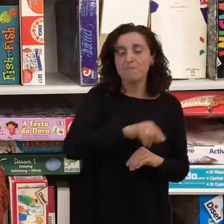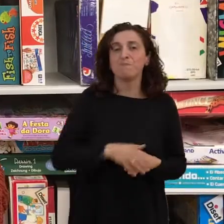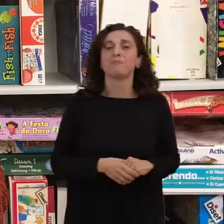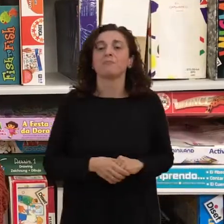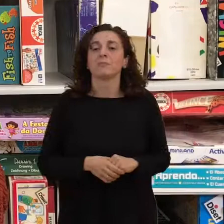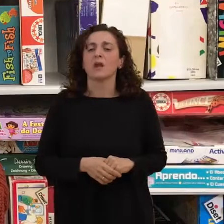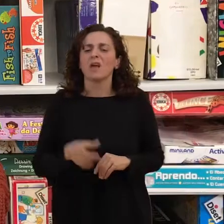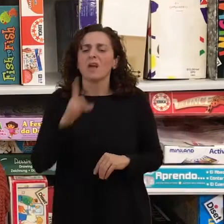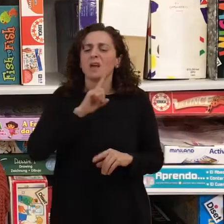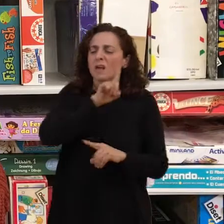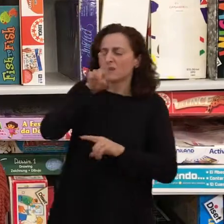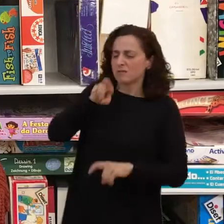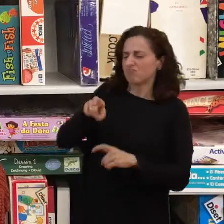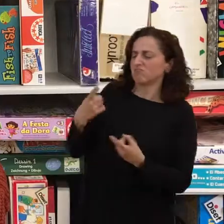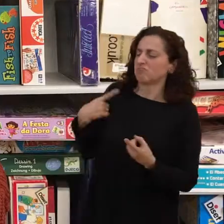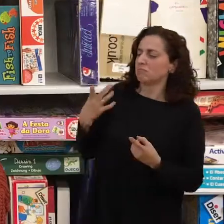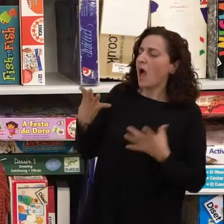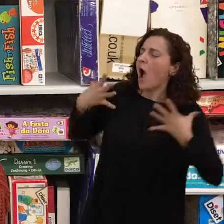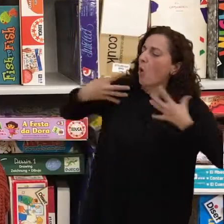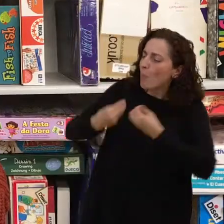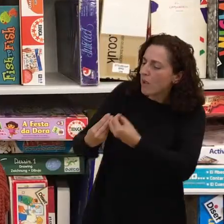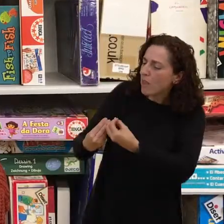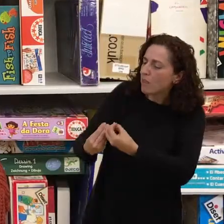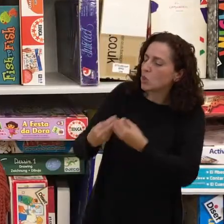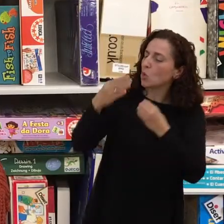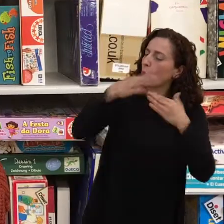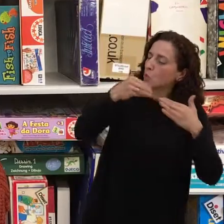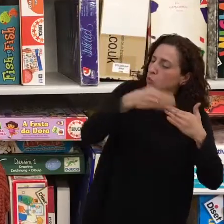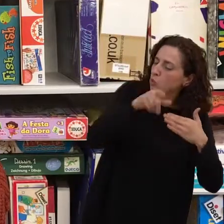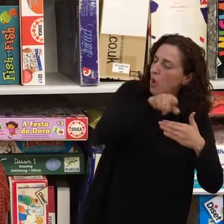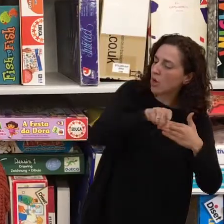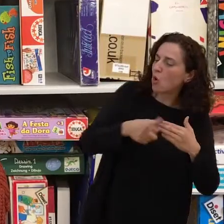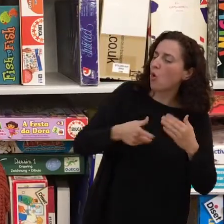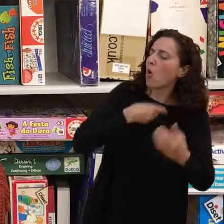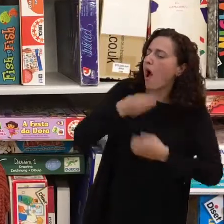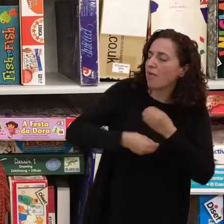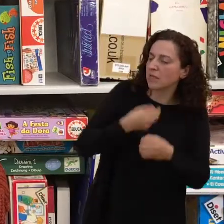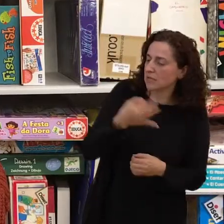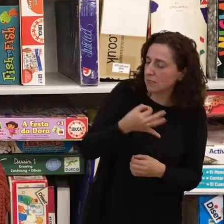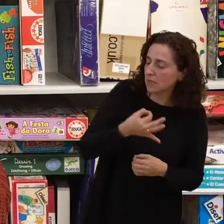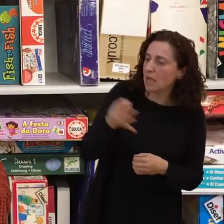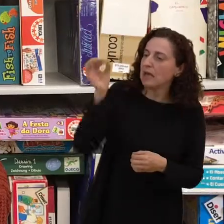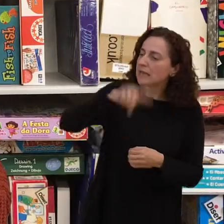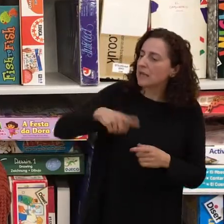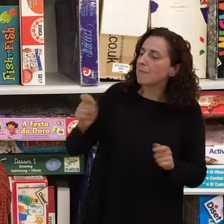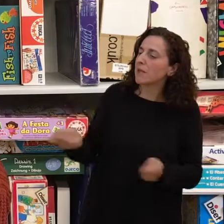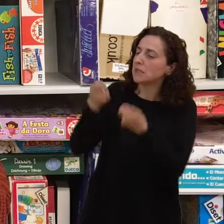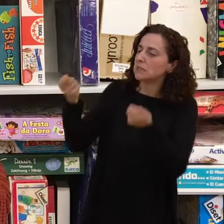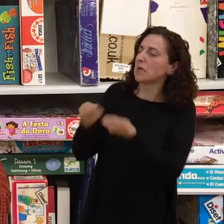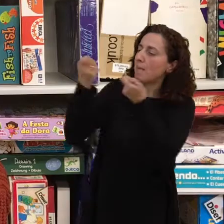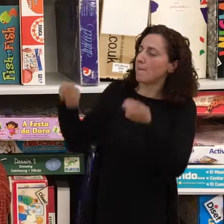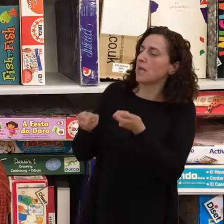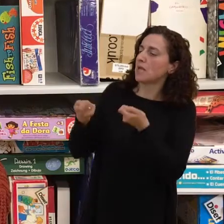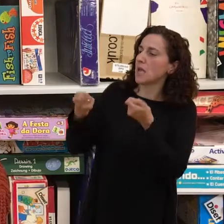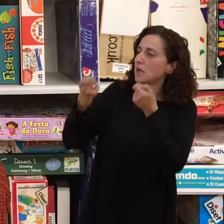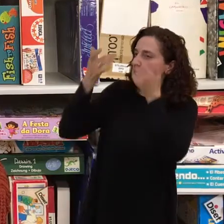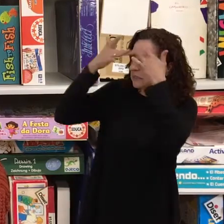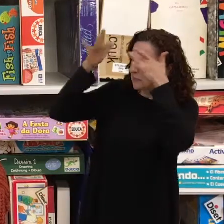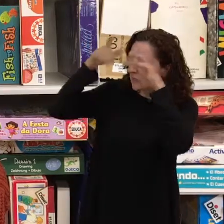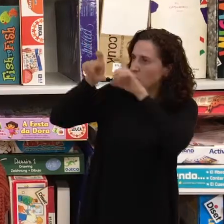que se hace con el futuro empleado y también en qué consiste la campaña que se hace entre las empresas para dar a conocer al colectivo sordo que necesita un trabajo?